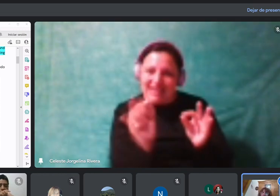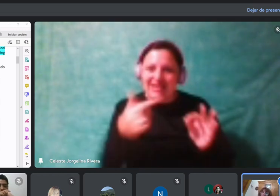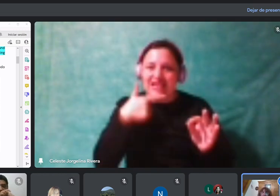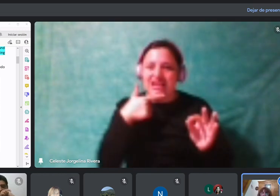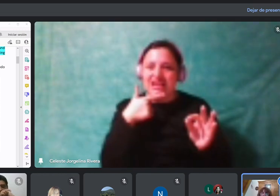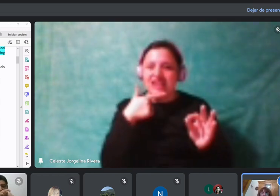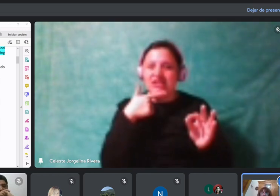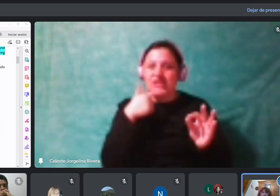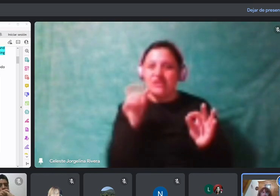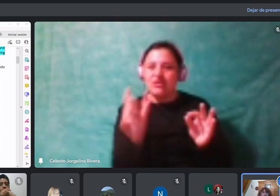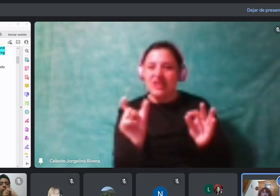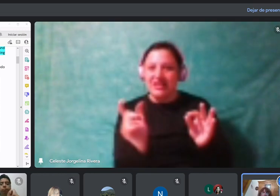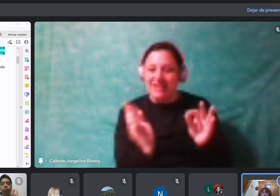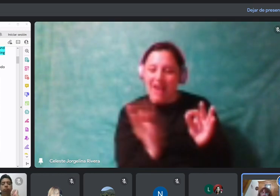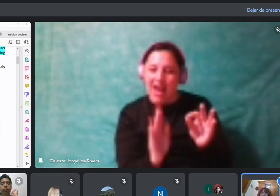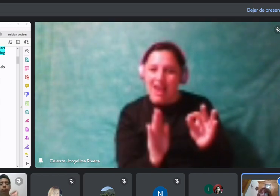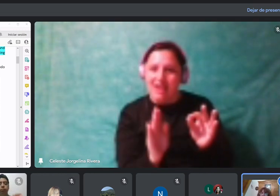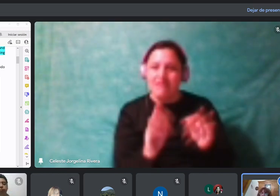There.